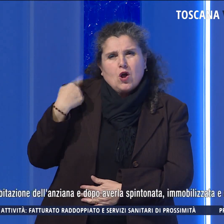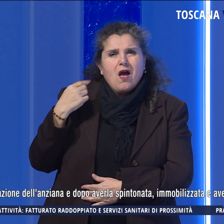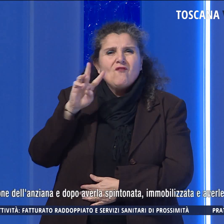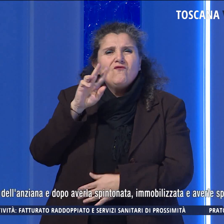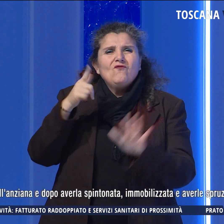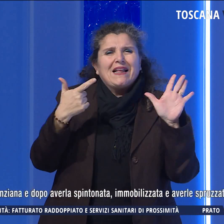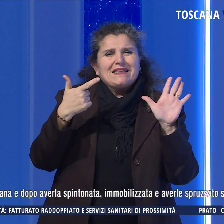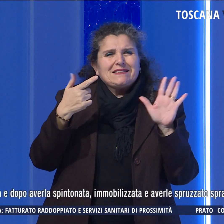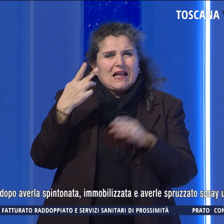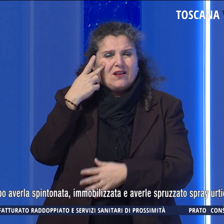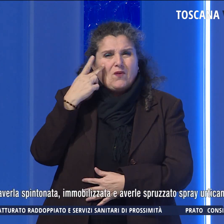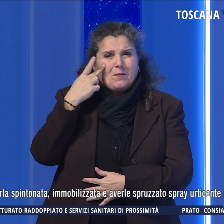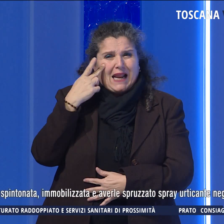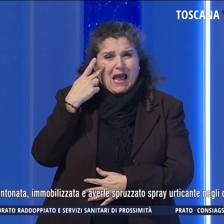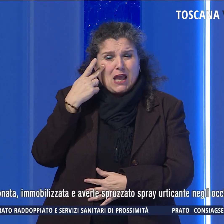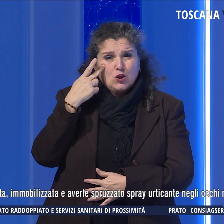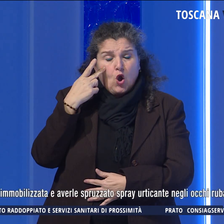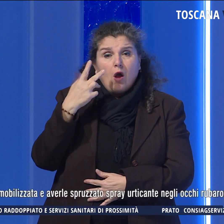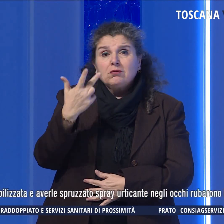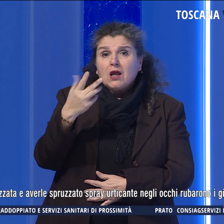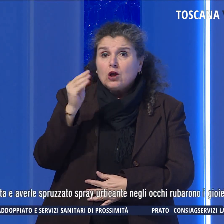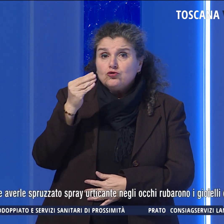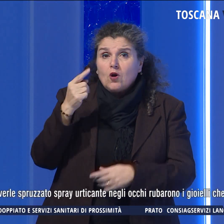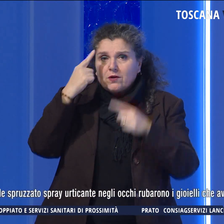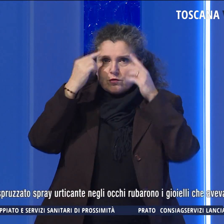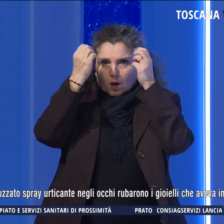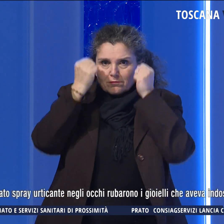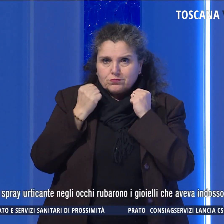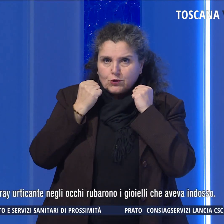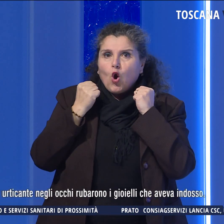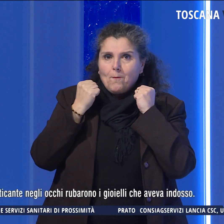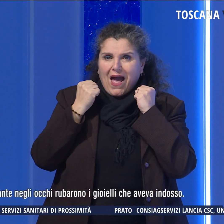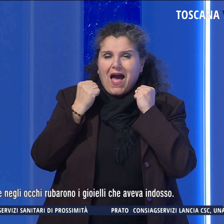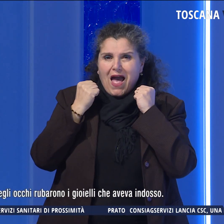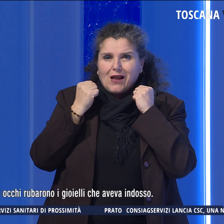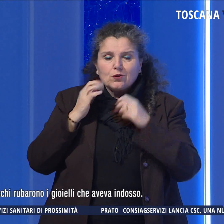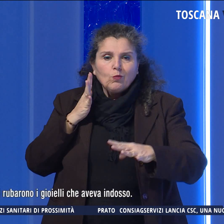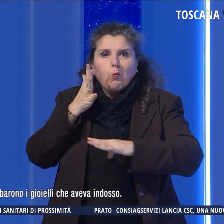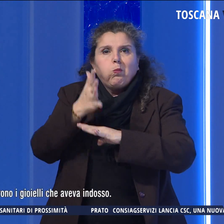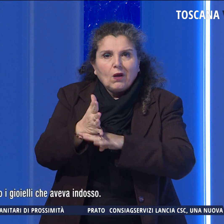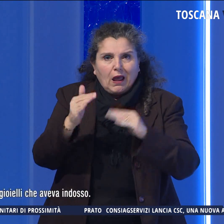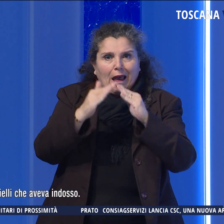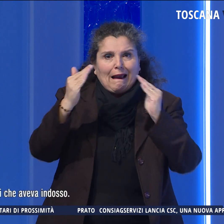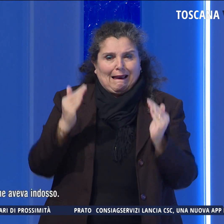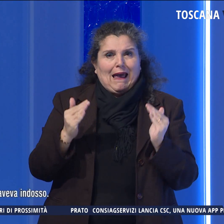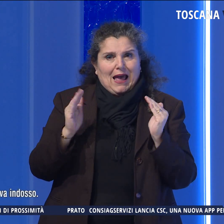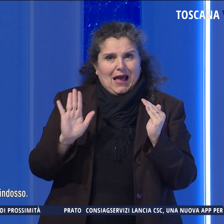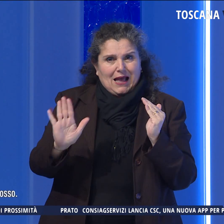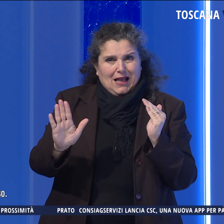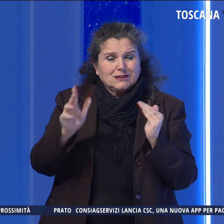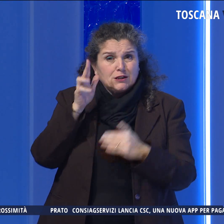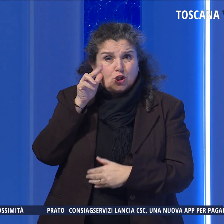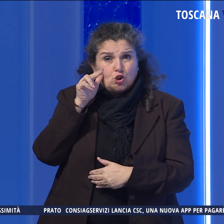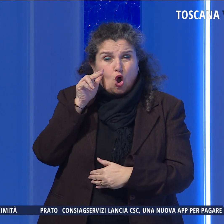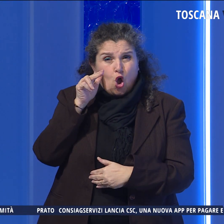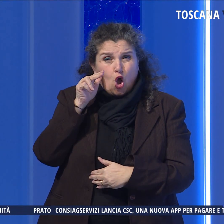febbraio. Tre giovani, con il volto coperto, infatti, fecero irruzione all'interno della casa